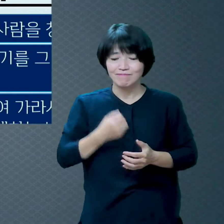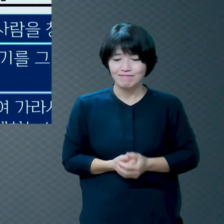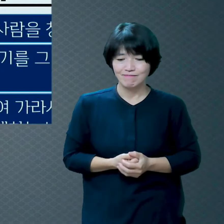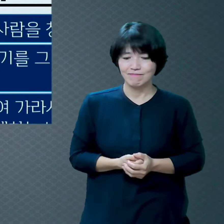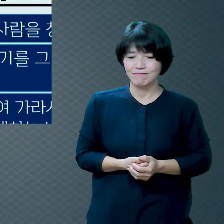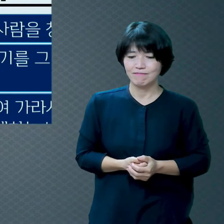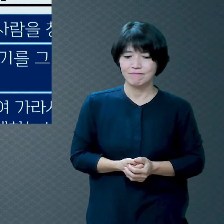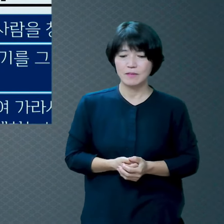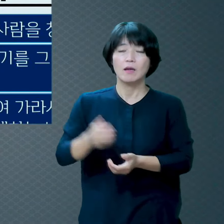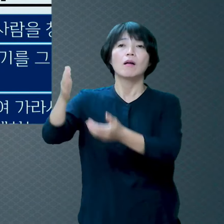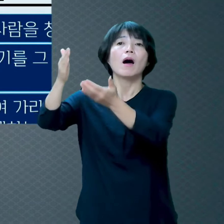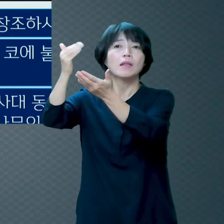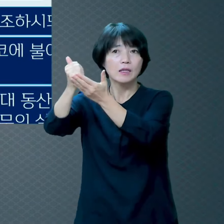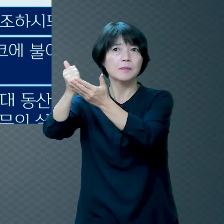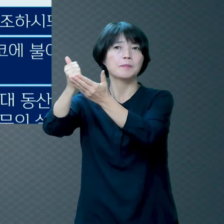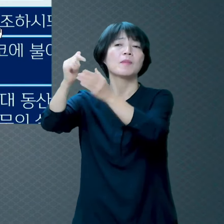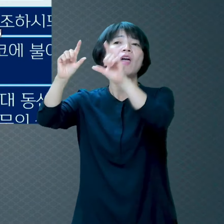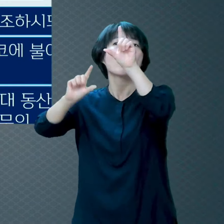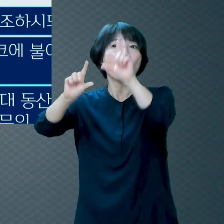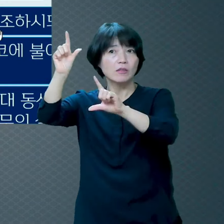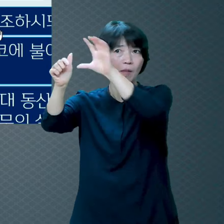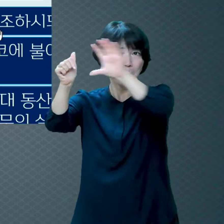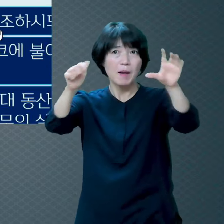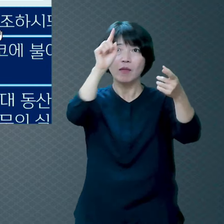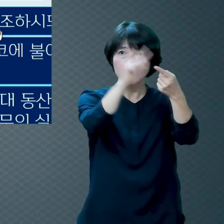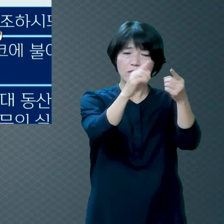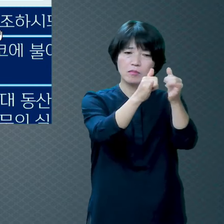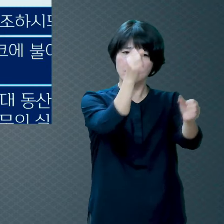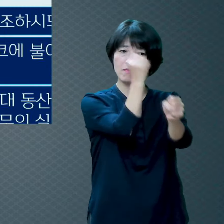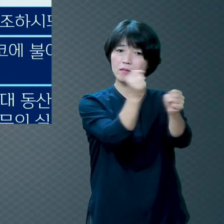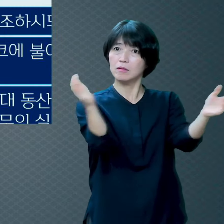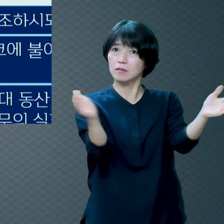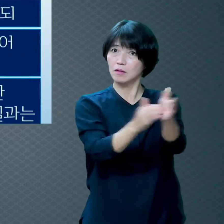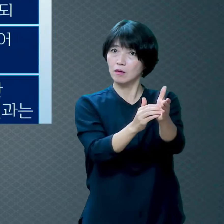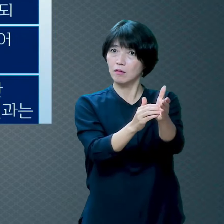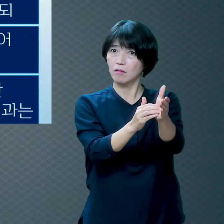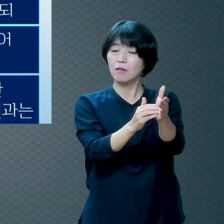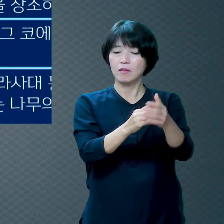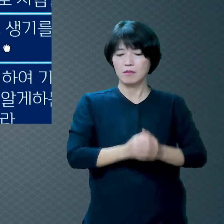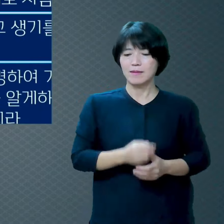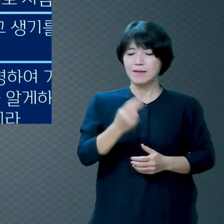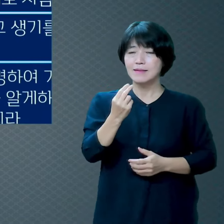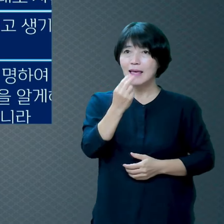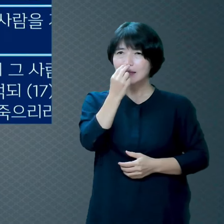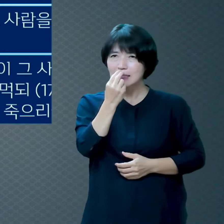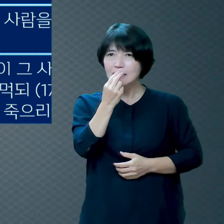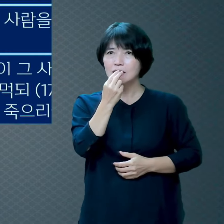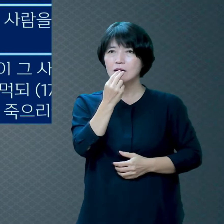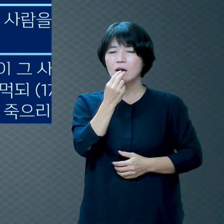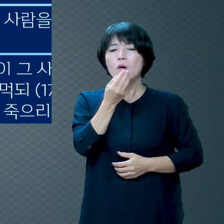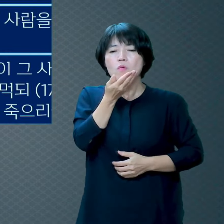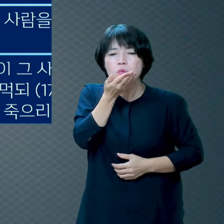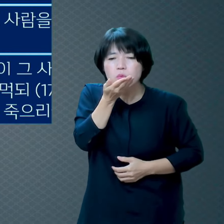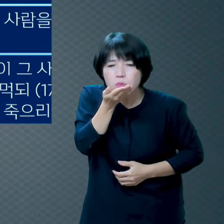하나님의 형상대로 사람을 만드셨습니다 생기를 그 코에 불어넣어서 사람이 생명이